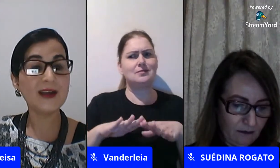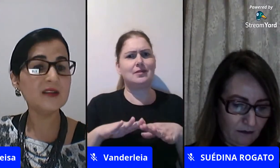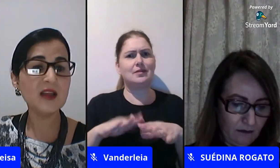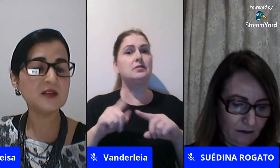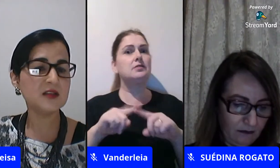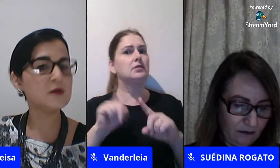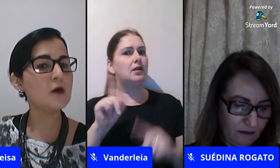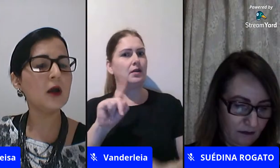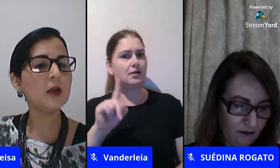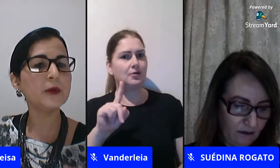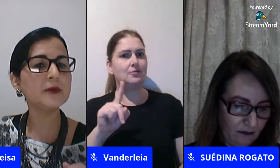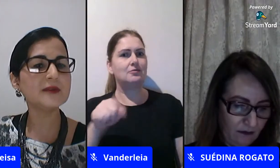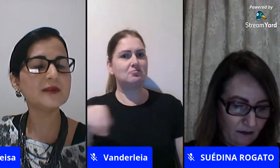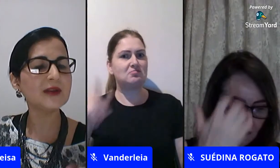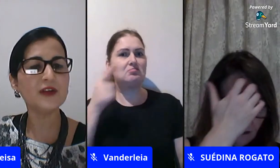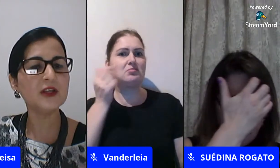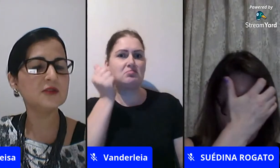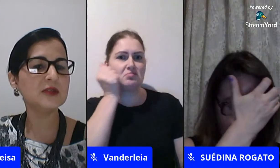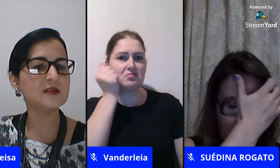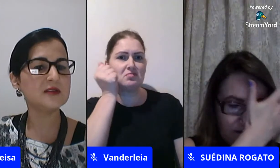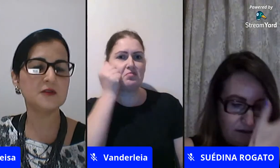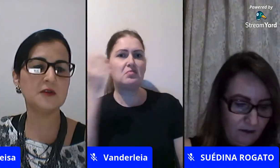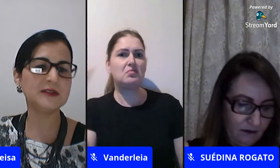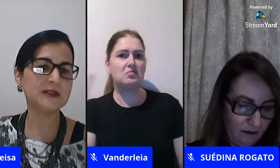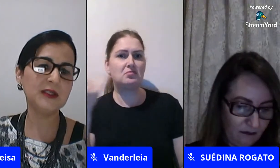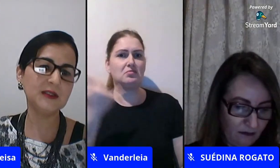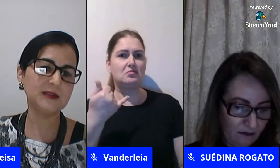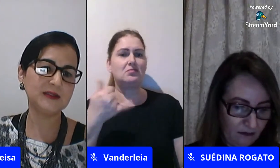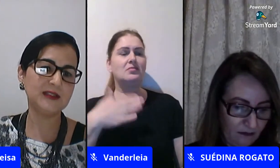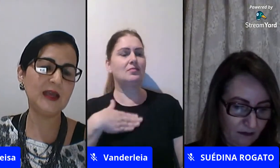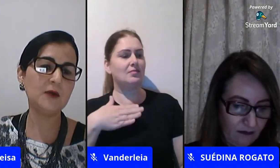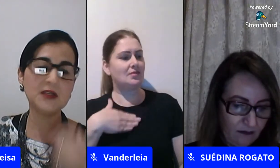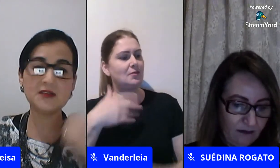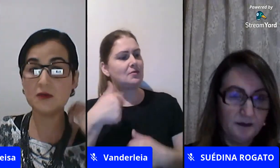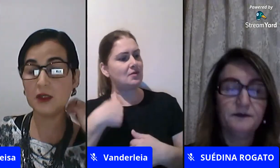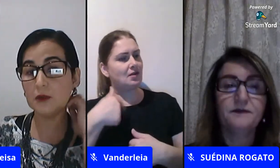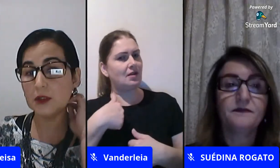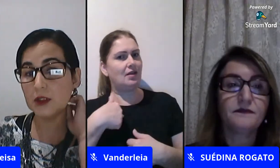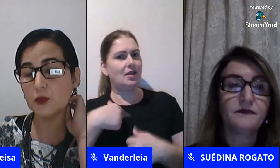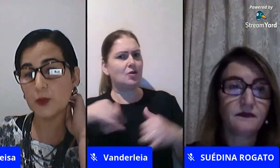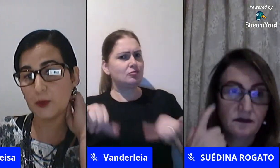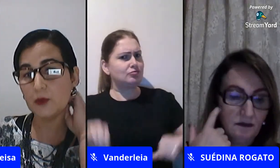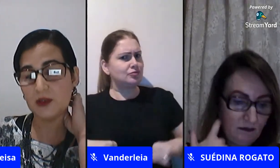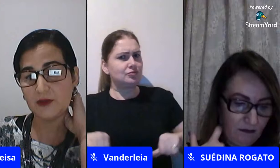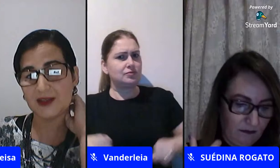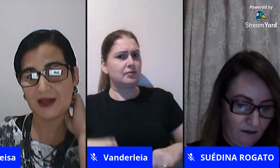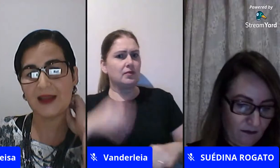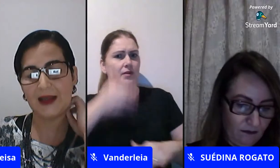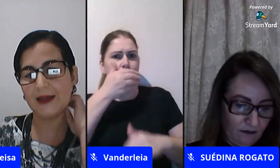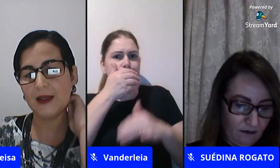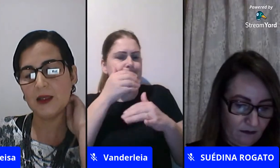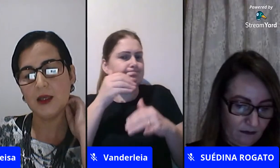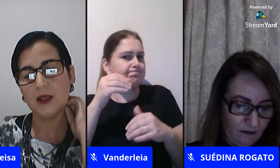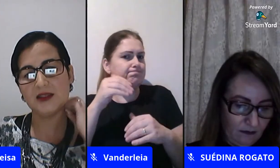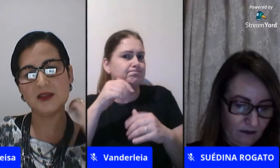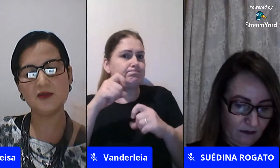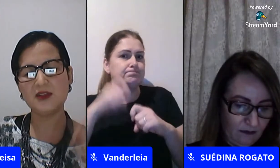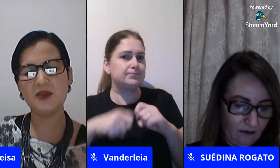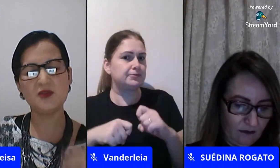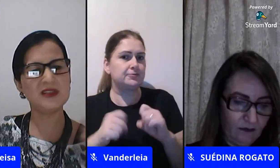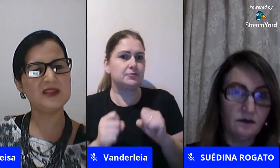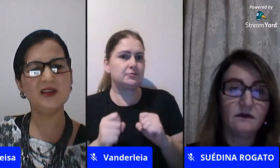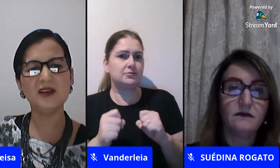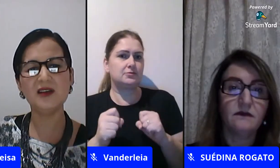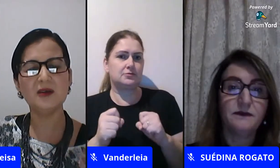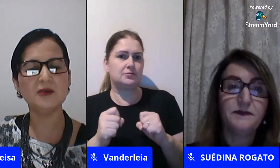eu agradeço a escola por estar falando de educação sexual com as crianças e eram crianças do quinto ano o próprio livro ia tratar né dessas